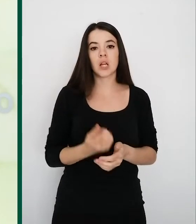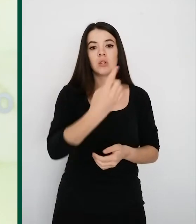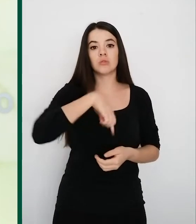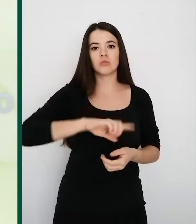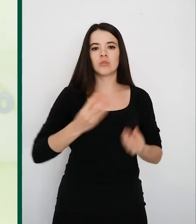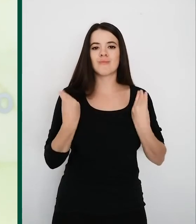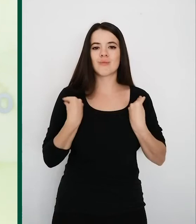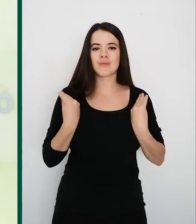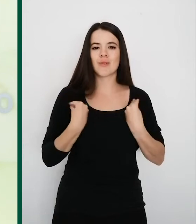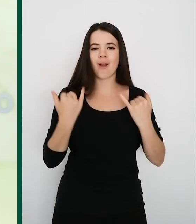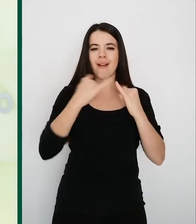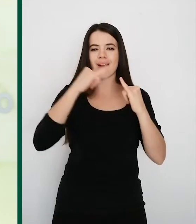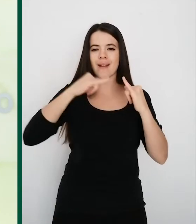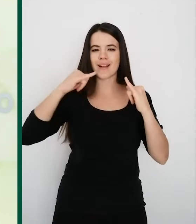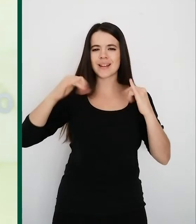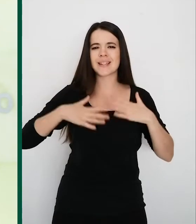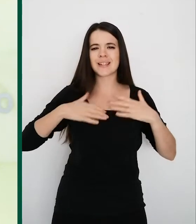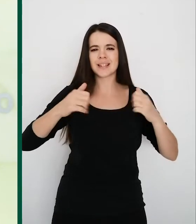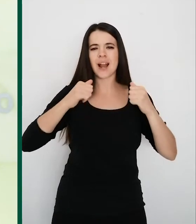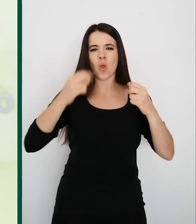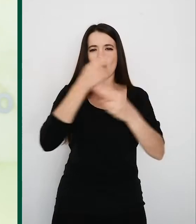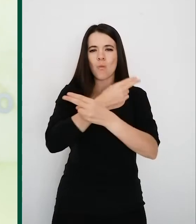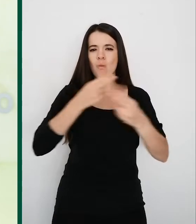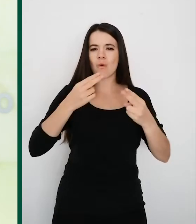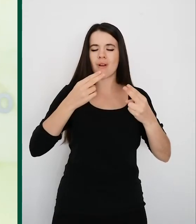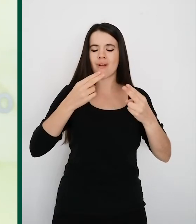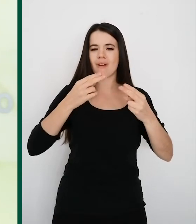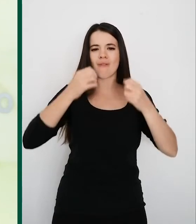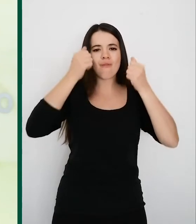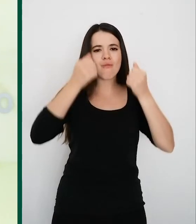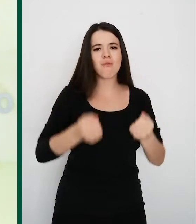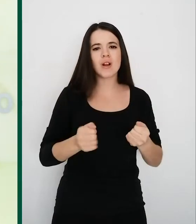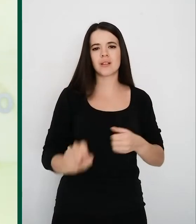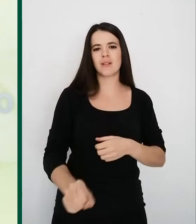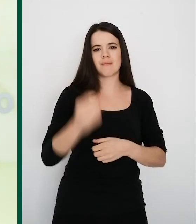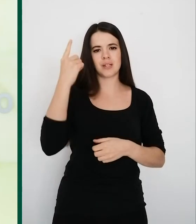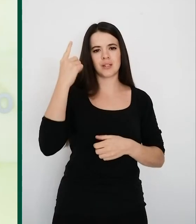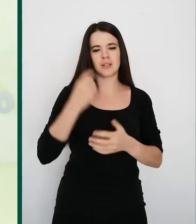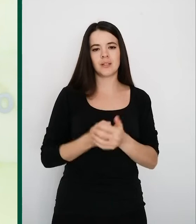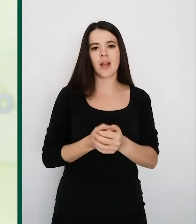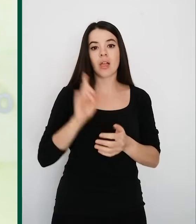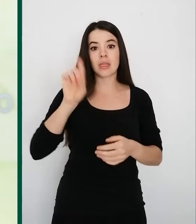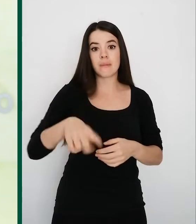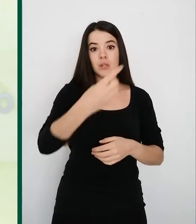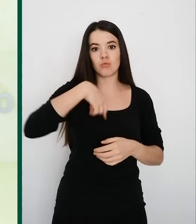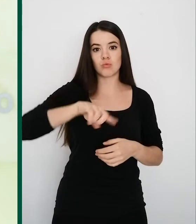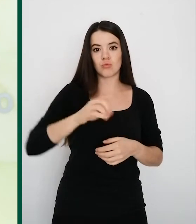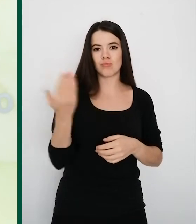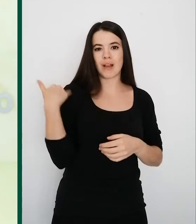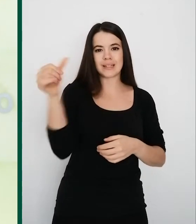Hemos vivido la mayor crisis de salud pública del último siglo. Hemos afrontado también semanas de